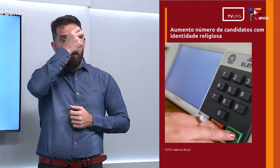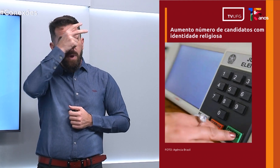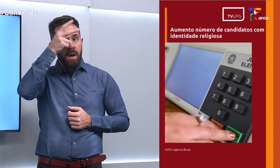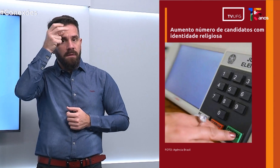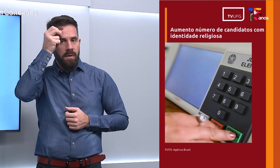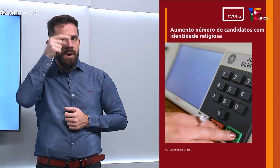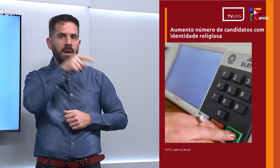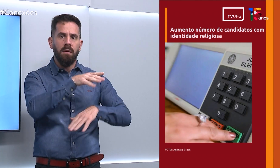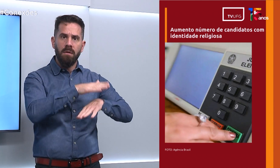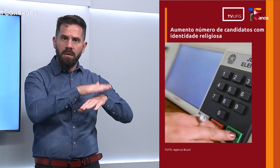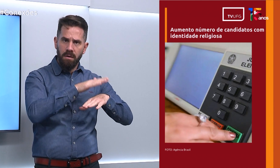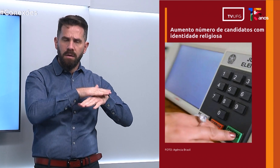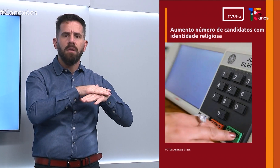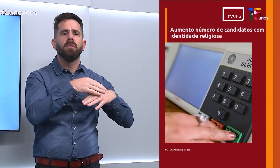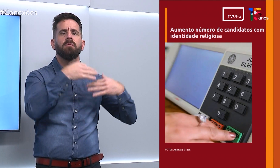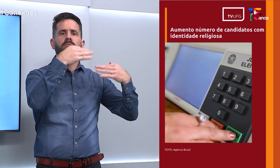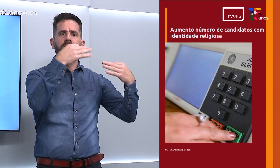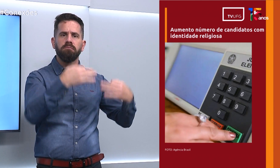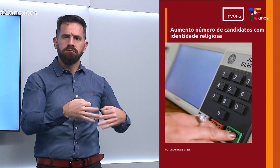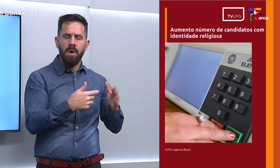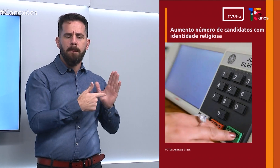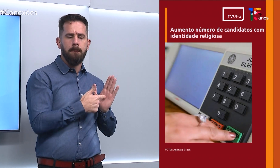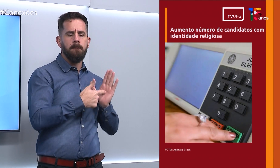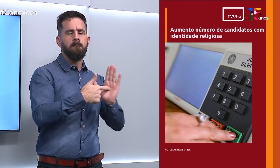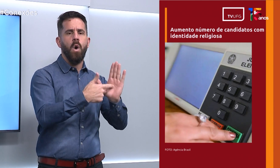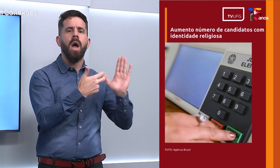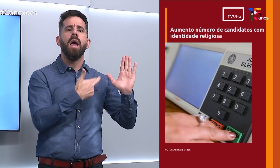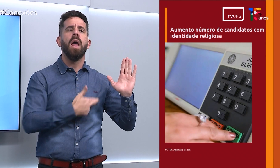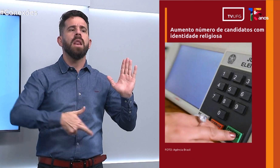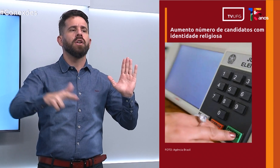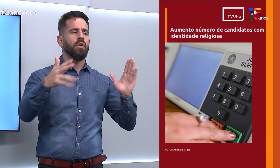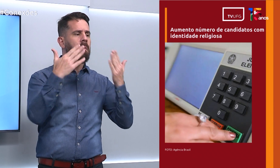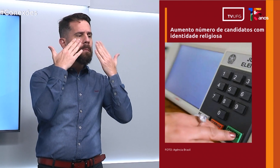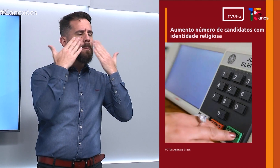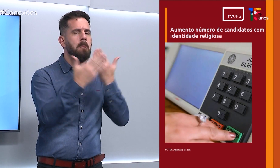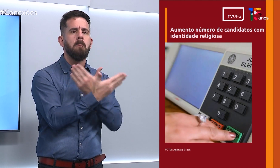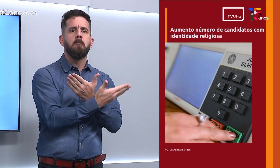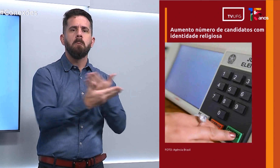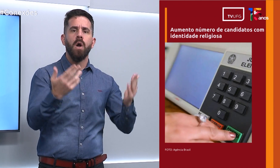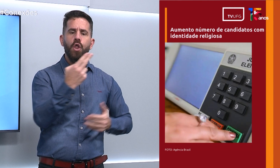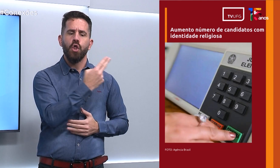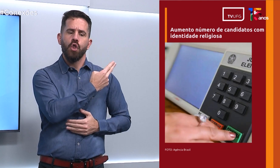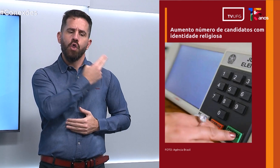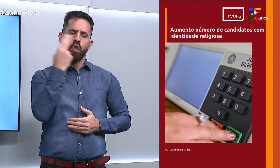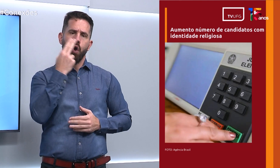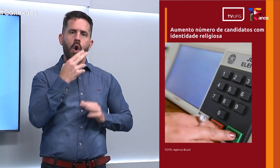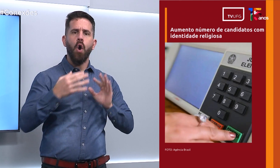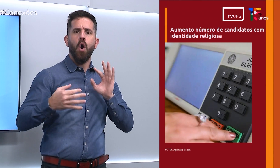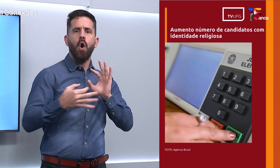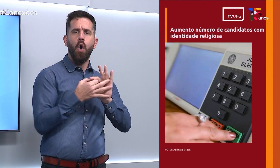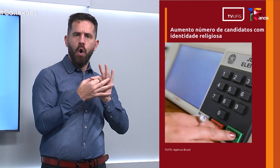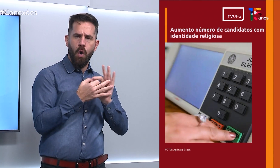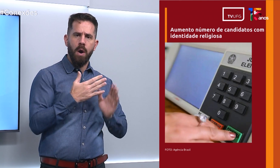explícita uma identidade religiosa nos nomes de campanha cresceu cerca de